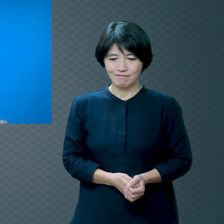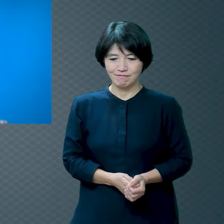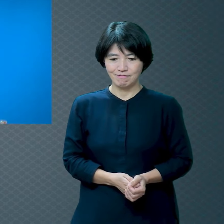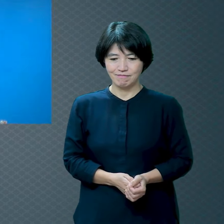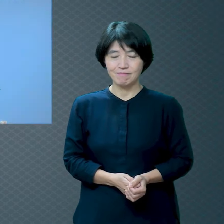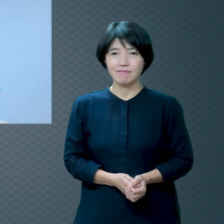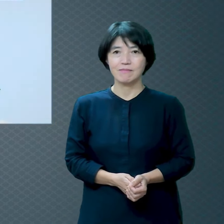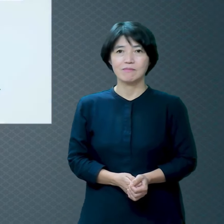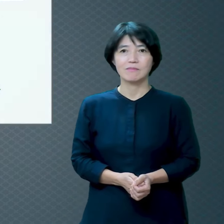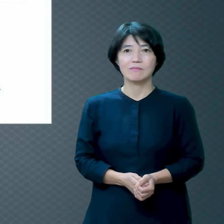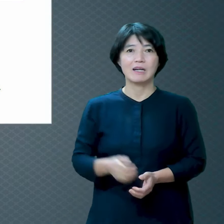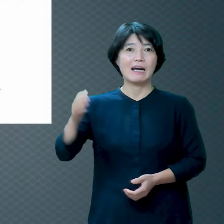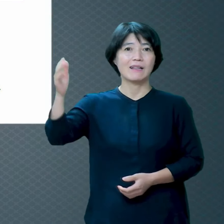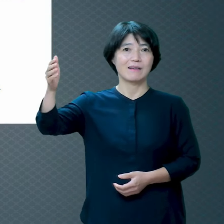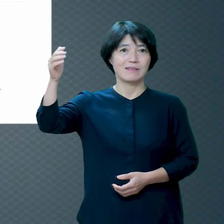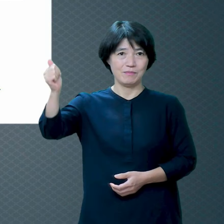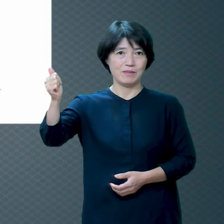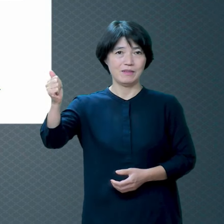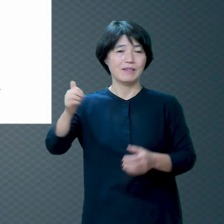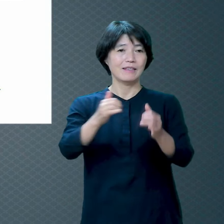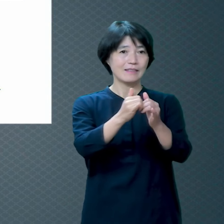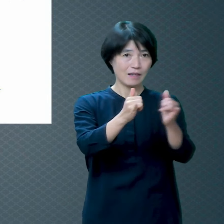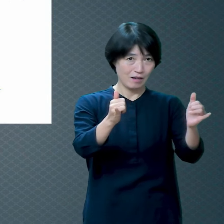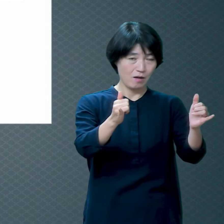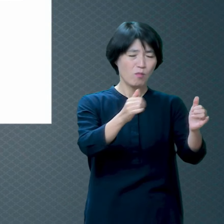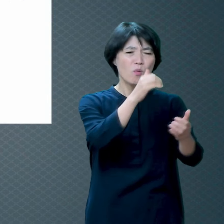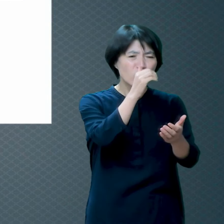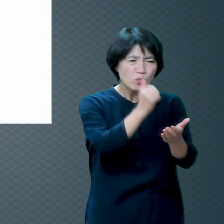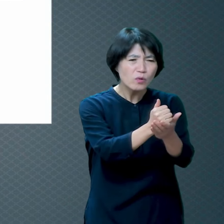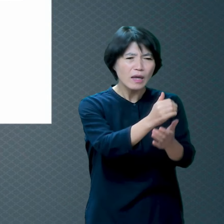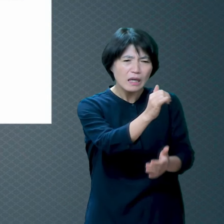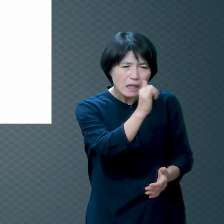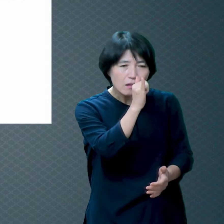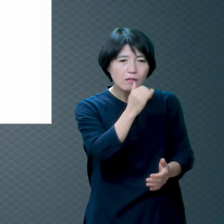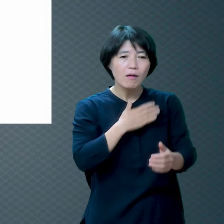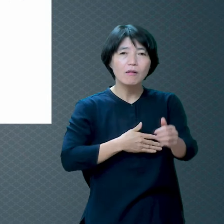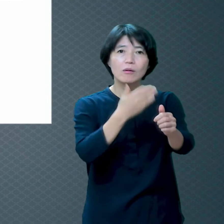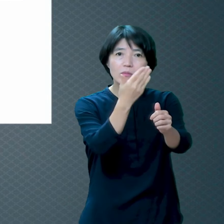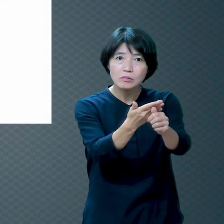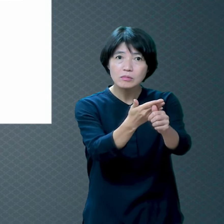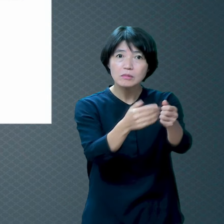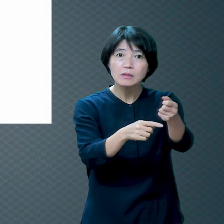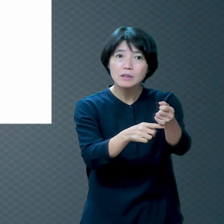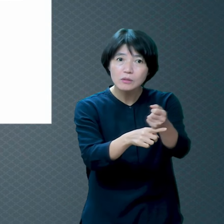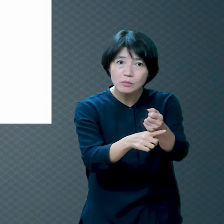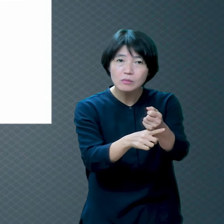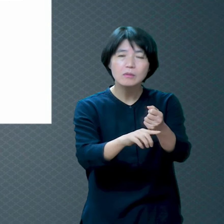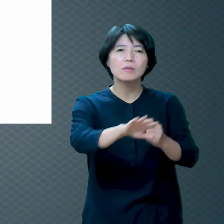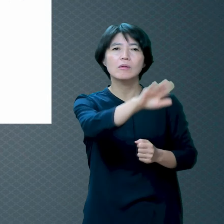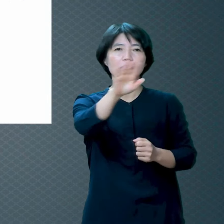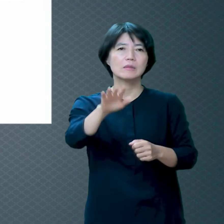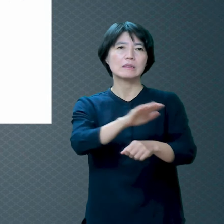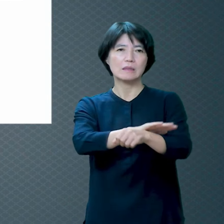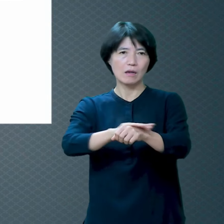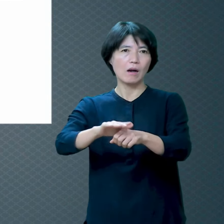하나님께서 죄를 우리에게 알려주시는 이유를 잘 아셔야 됩니다